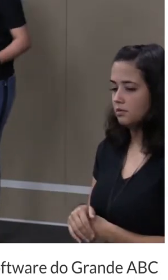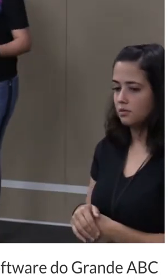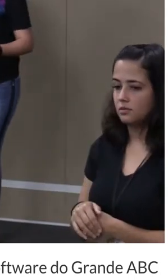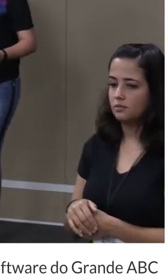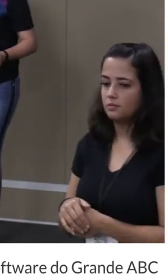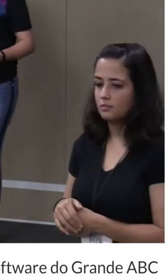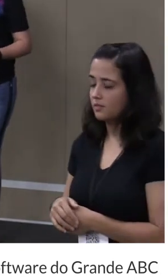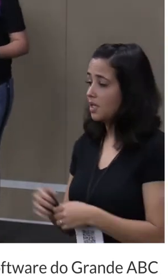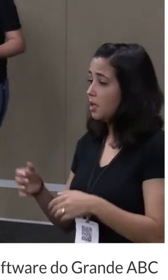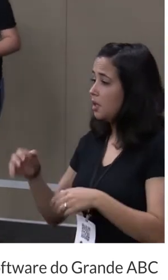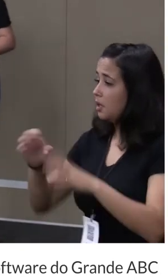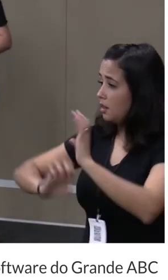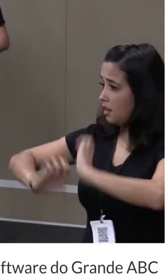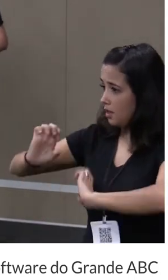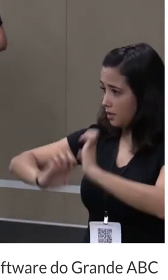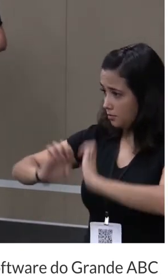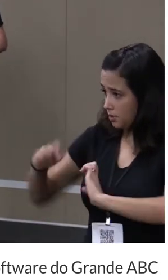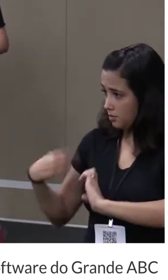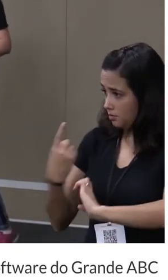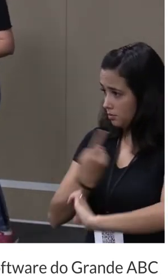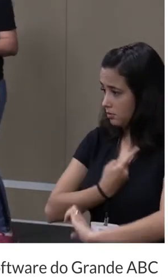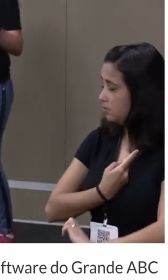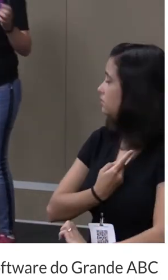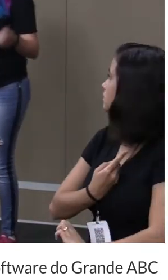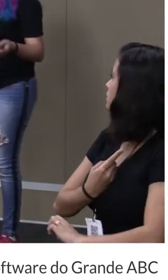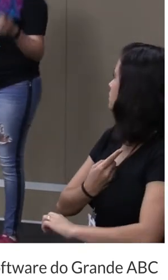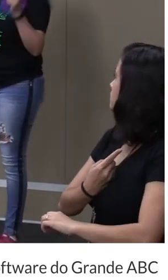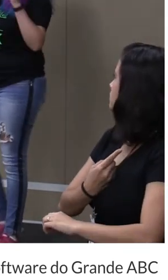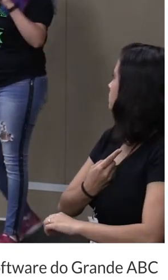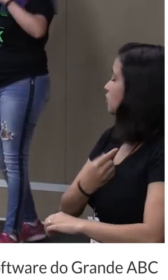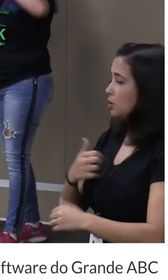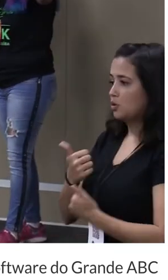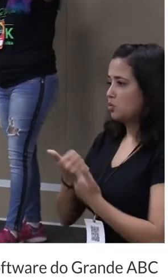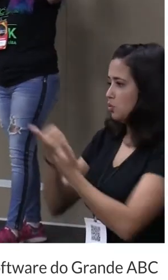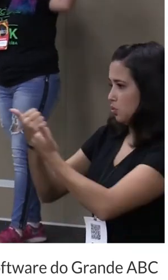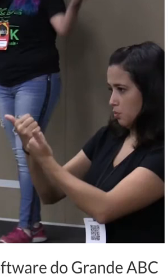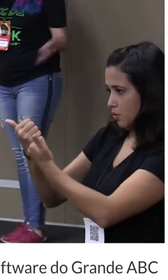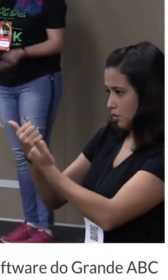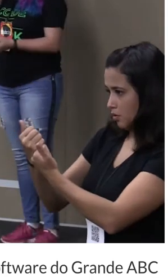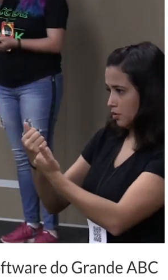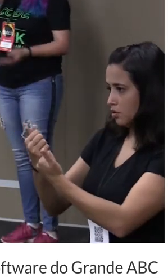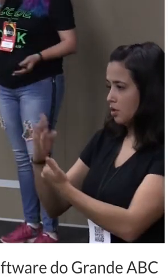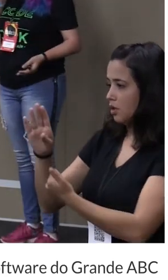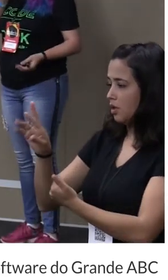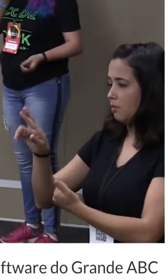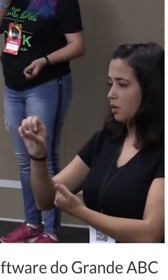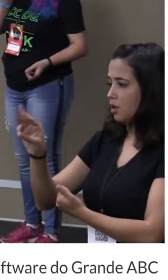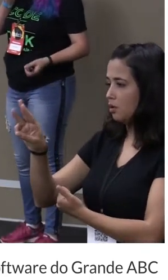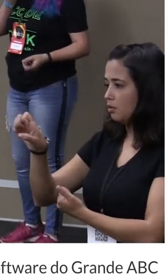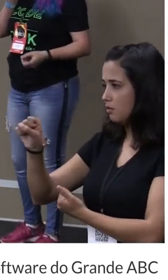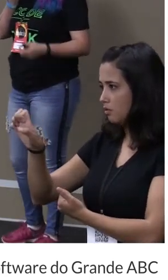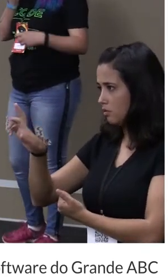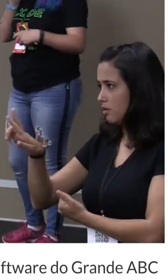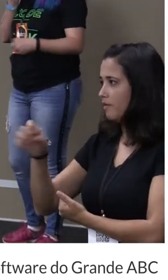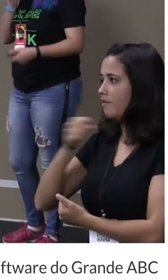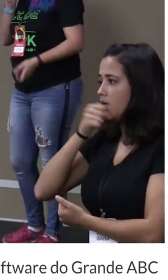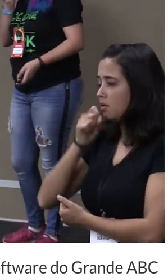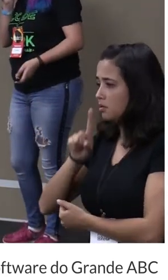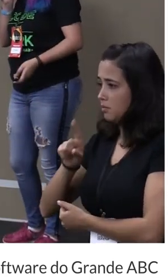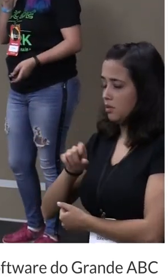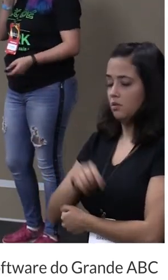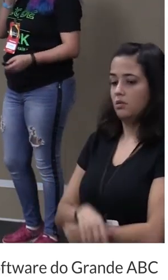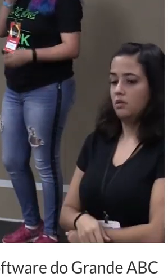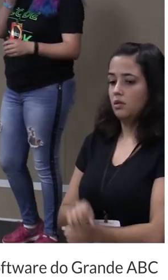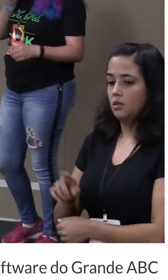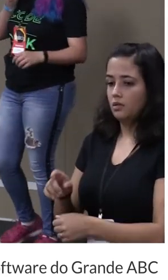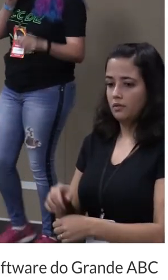lá na empresa a gente a gente não dá suporte aos browsers muito antigos e também nem ao IE